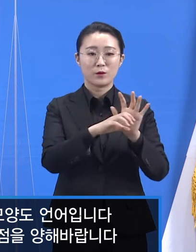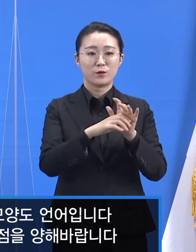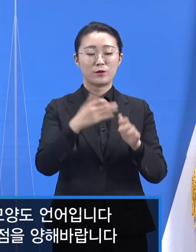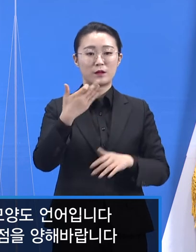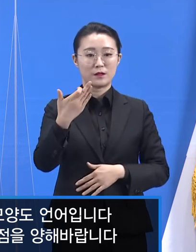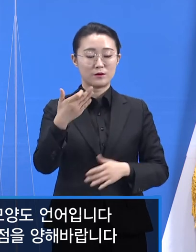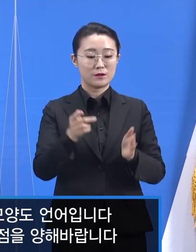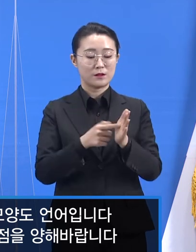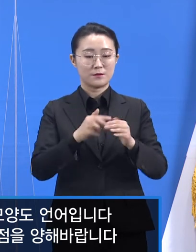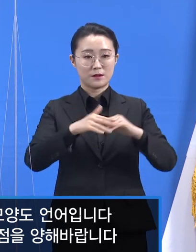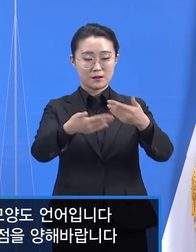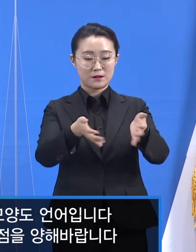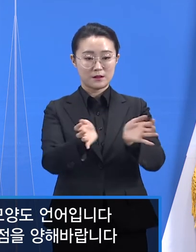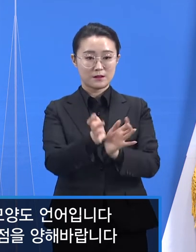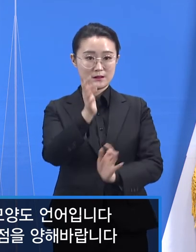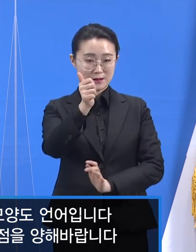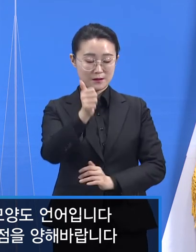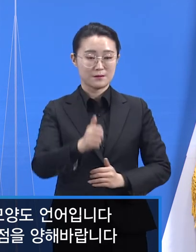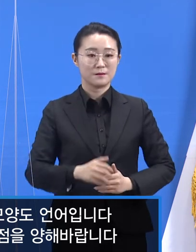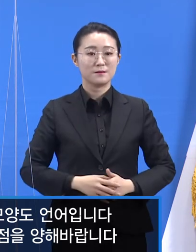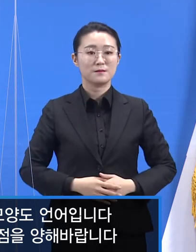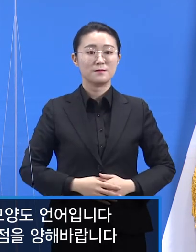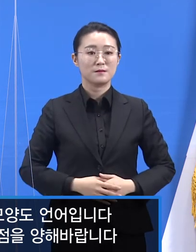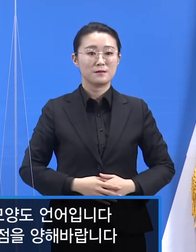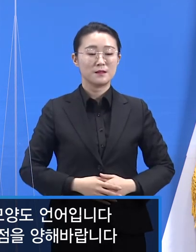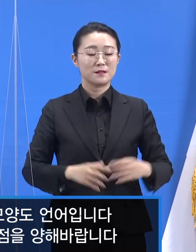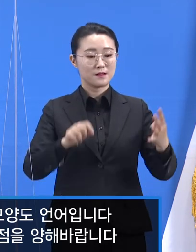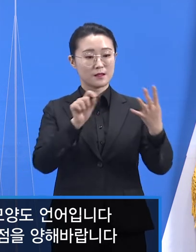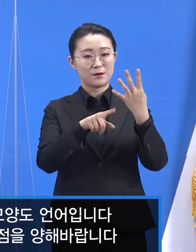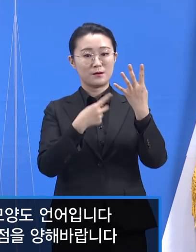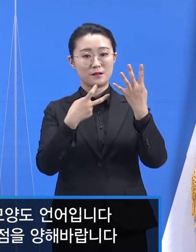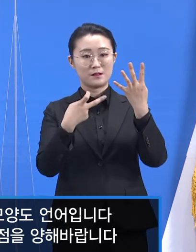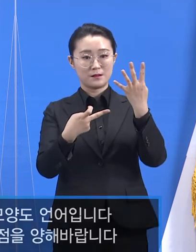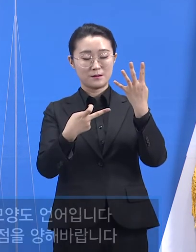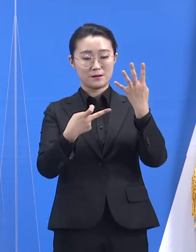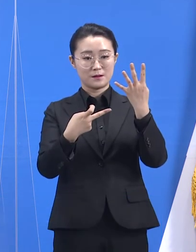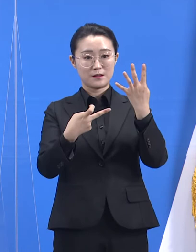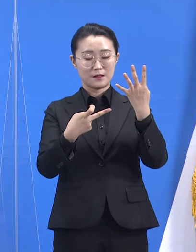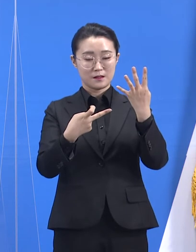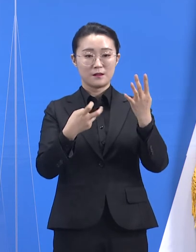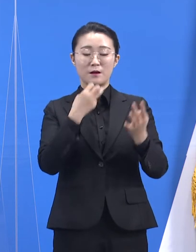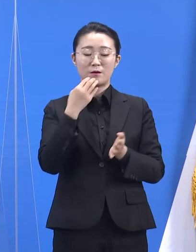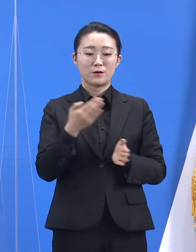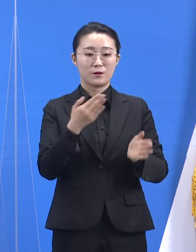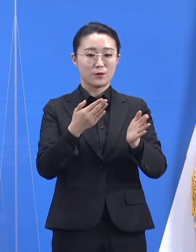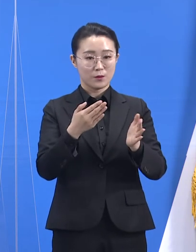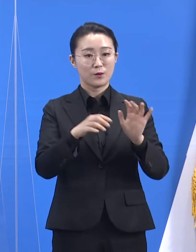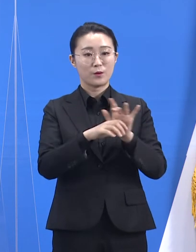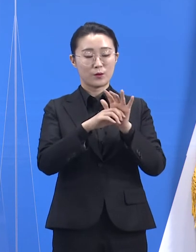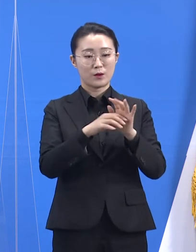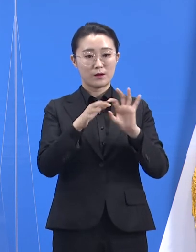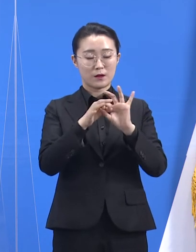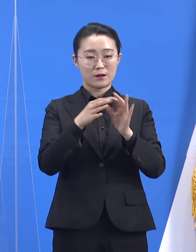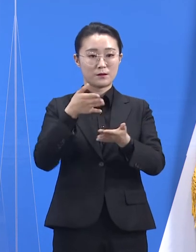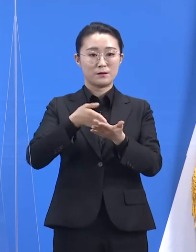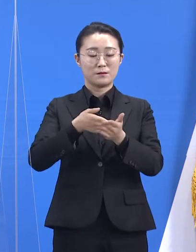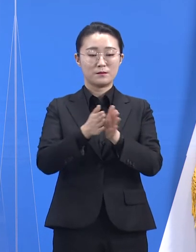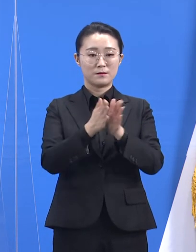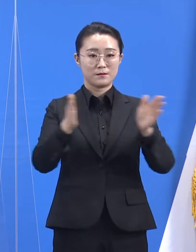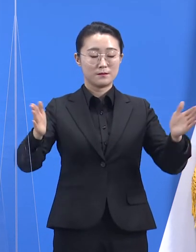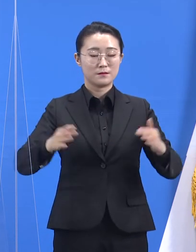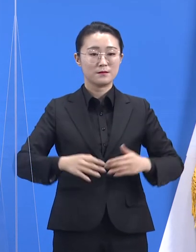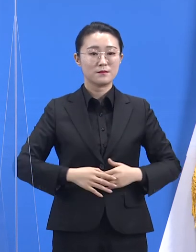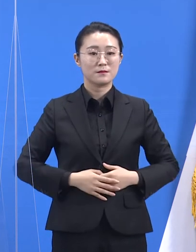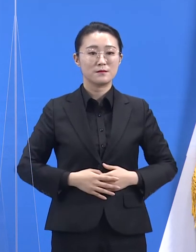경기도19 긴급대응단의 임승관입니다. 4월 12일 월요일 경기도 코로나19 대응 관련 정례 기자회견을 시작하겠습니다.